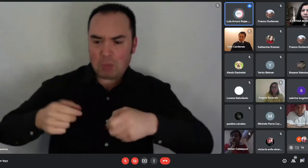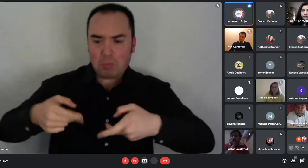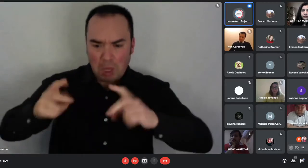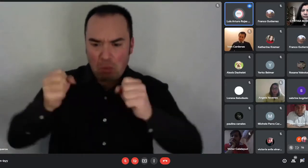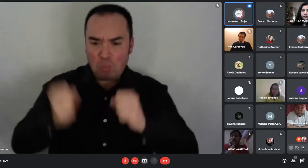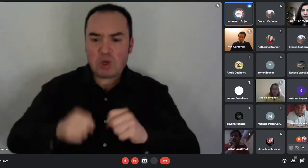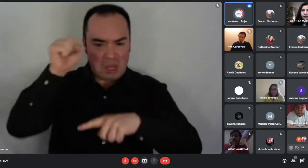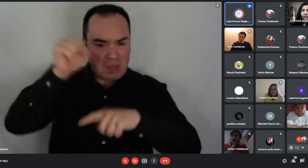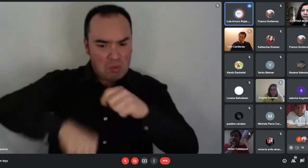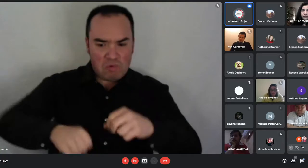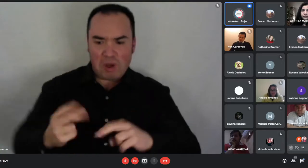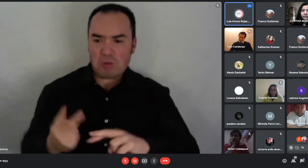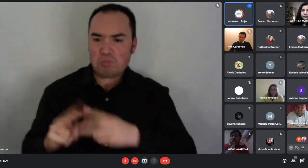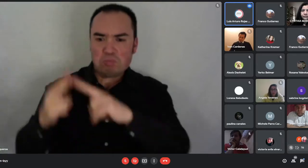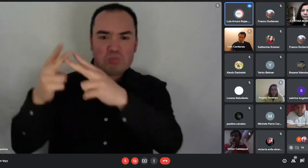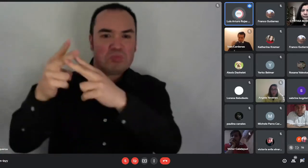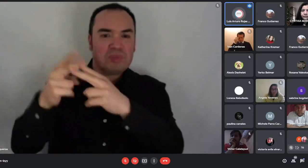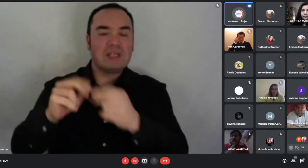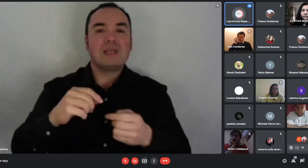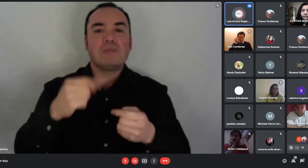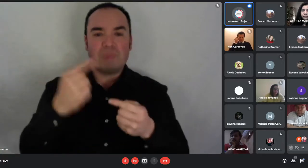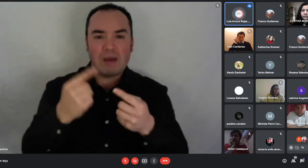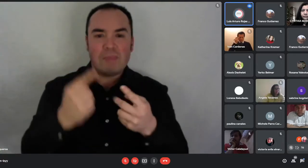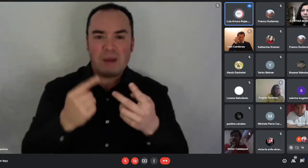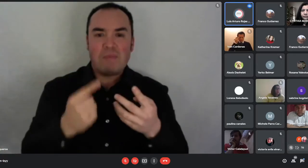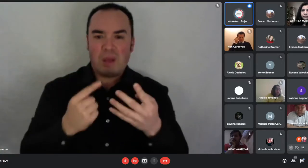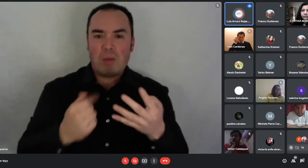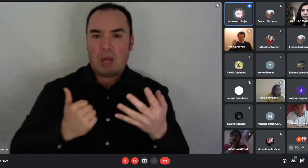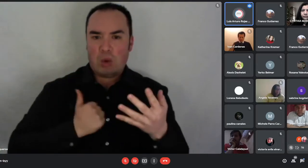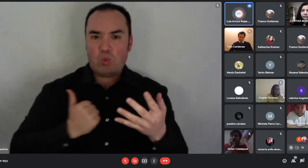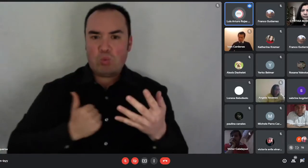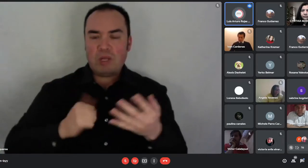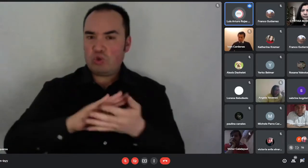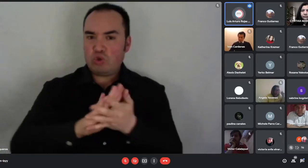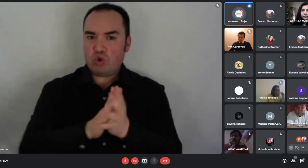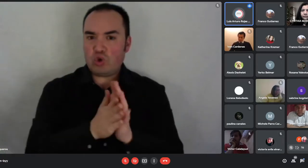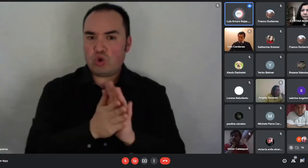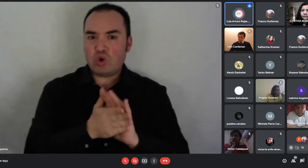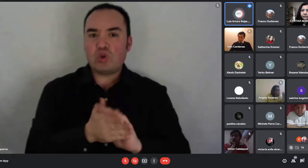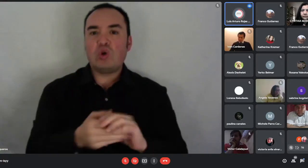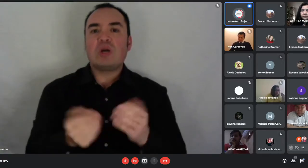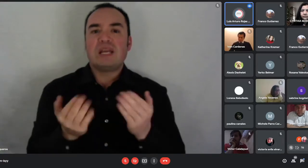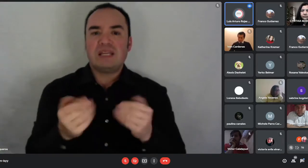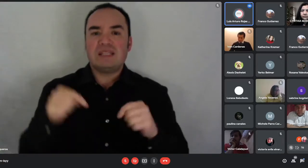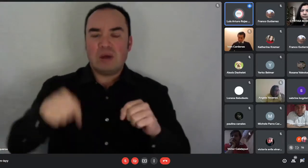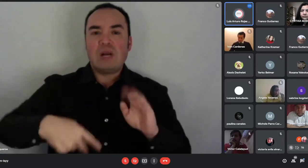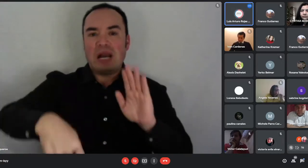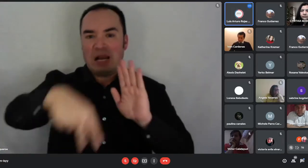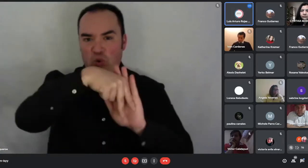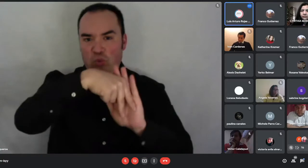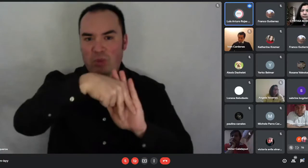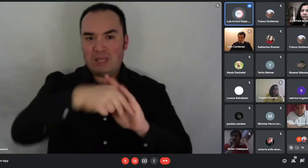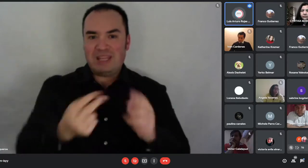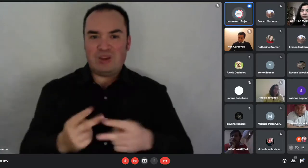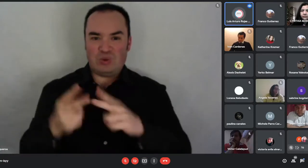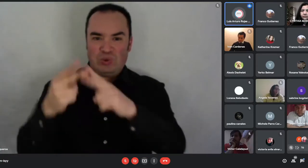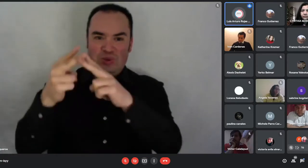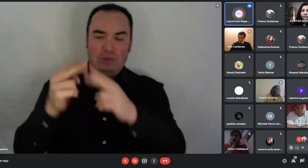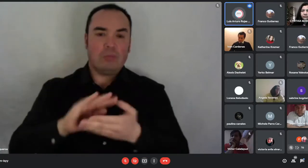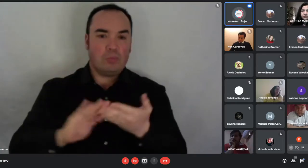demanda hoy día la normativa vigente de construcción. Por ejemplo, el título de dominio vigente, que es el documento